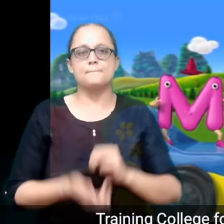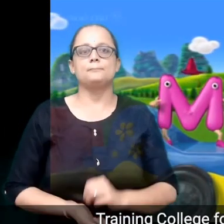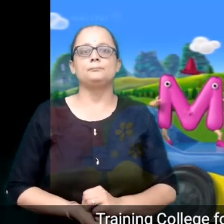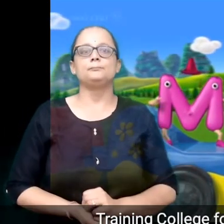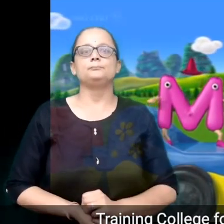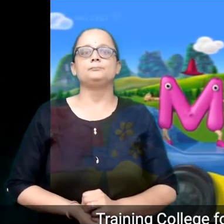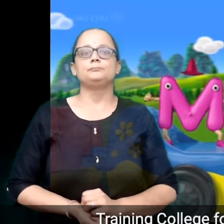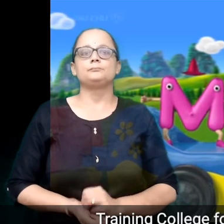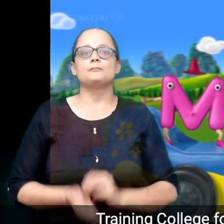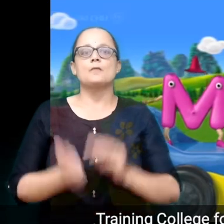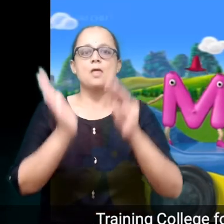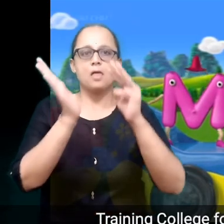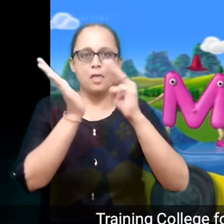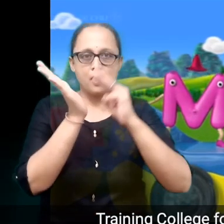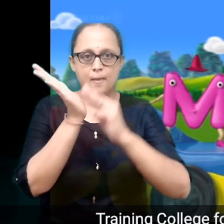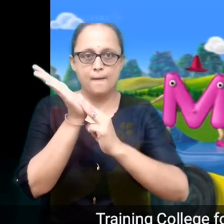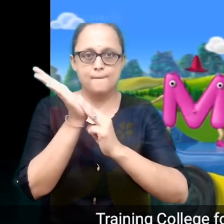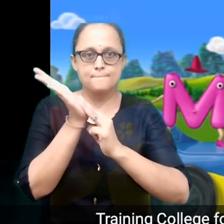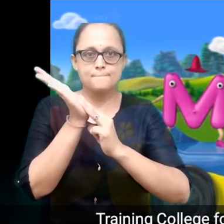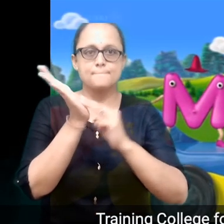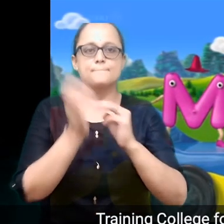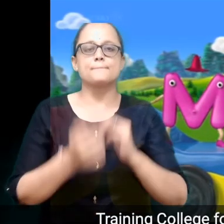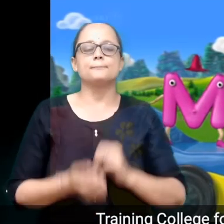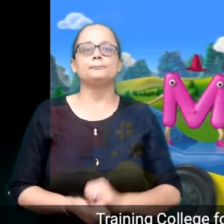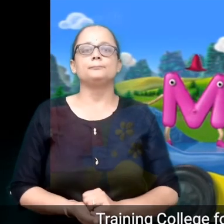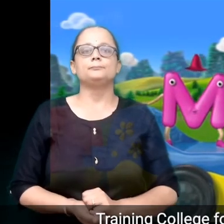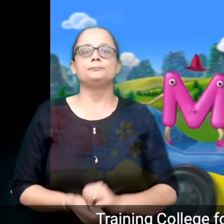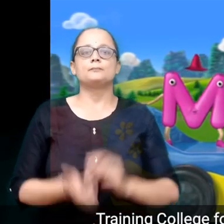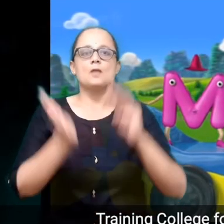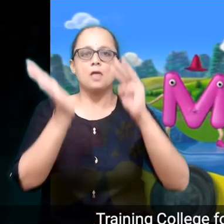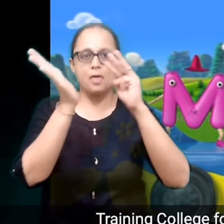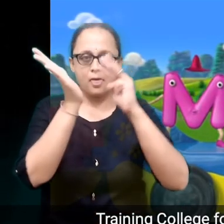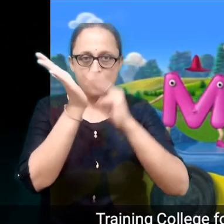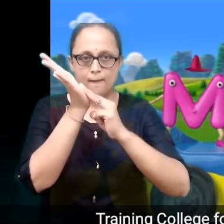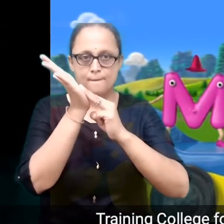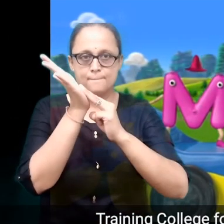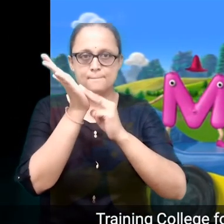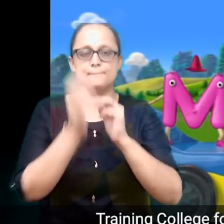M, M,